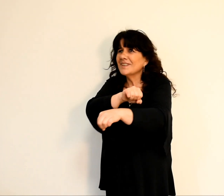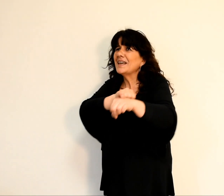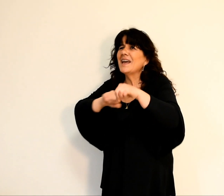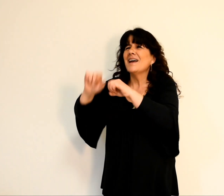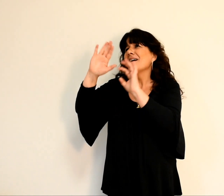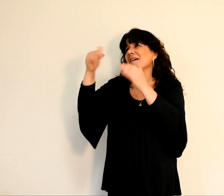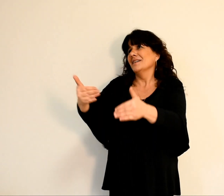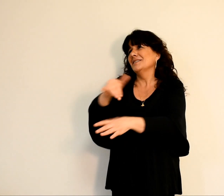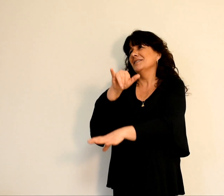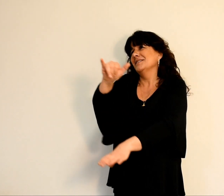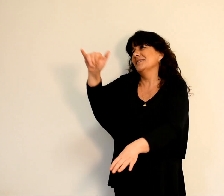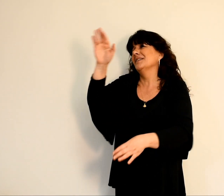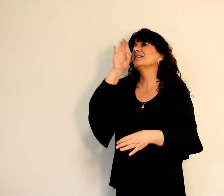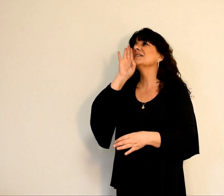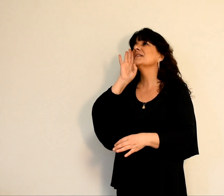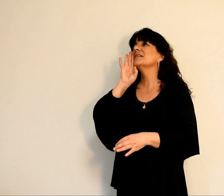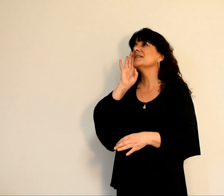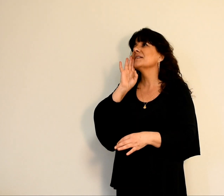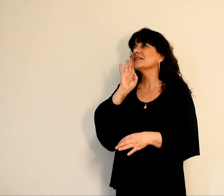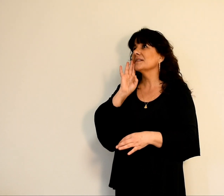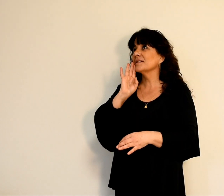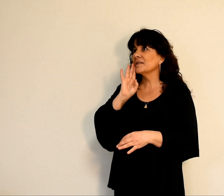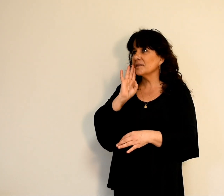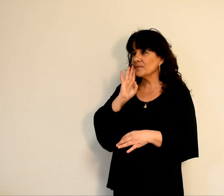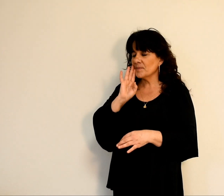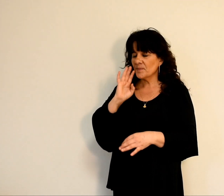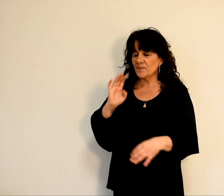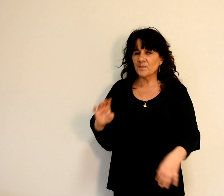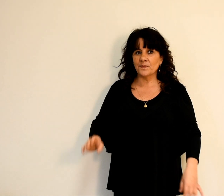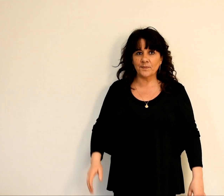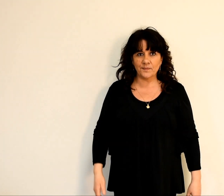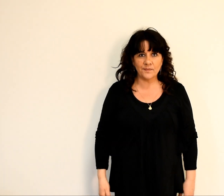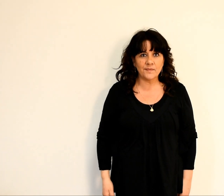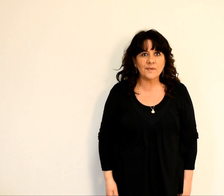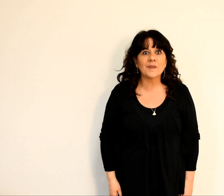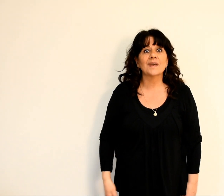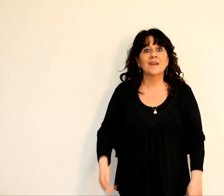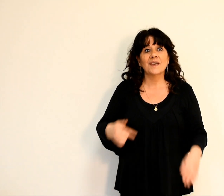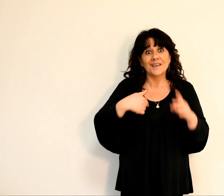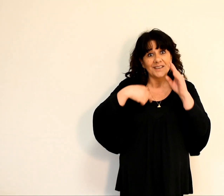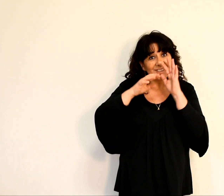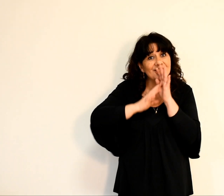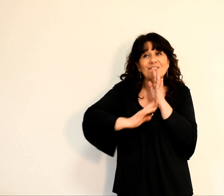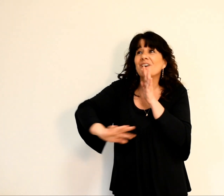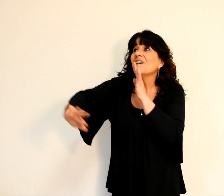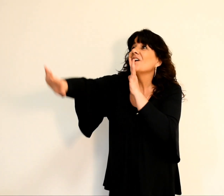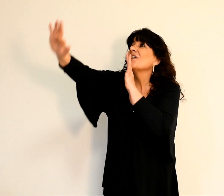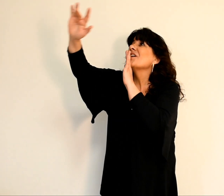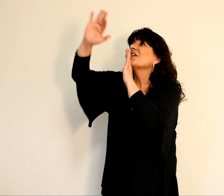chante,